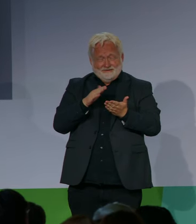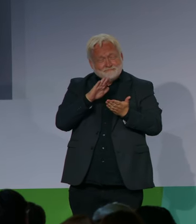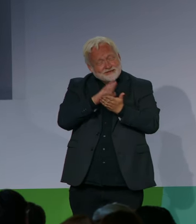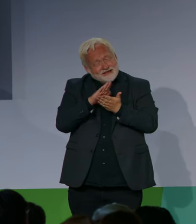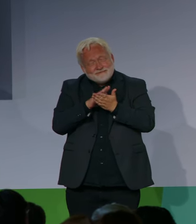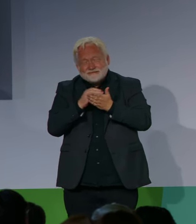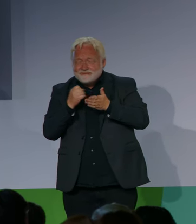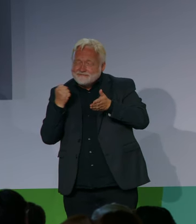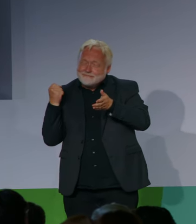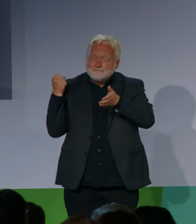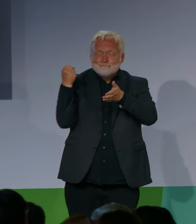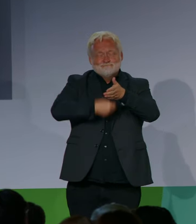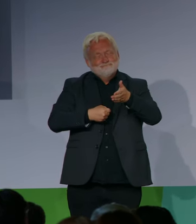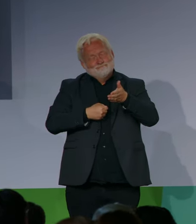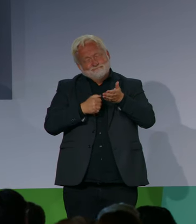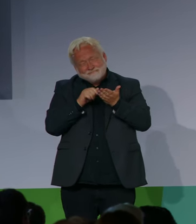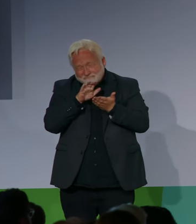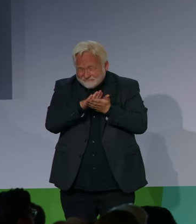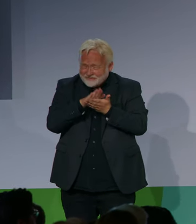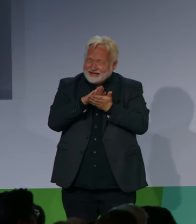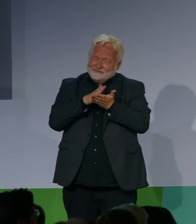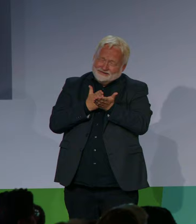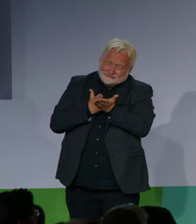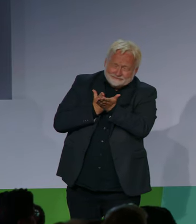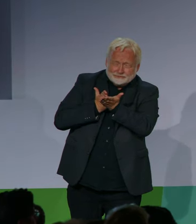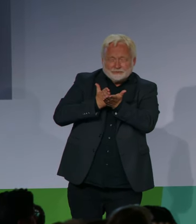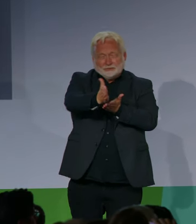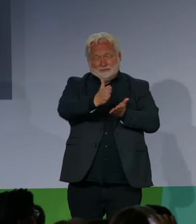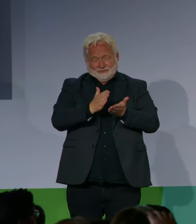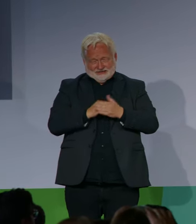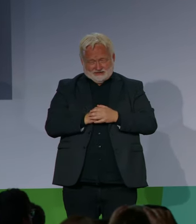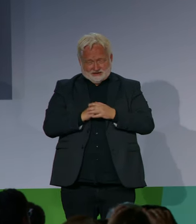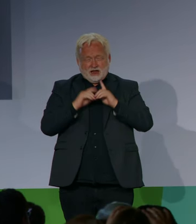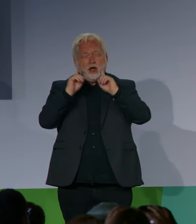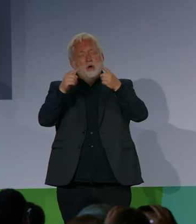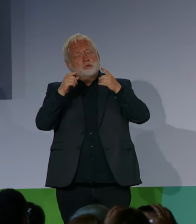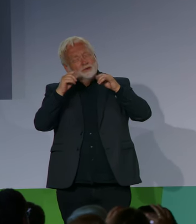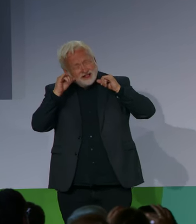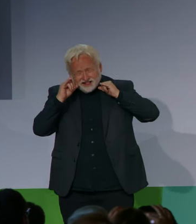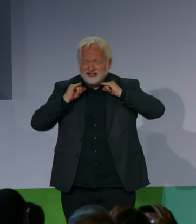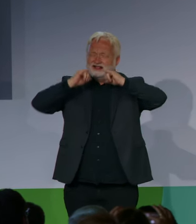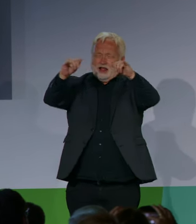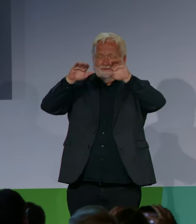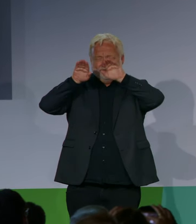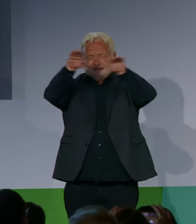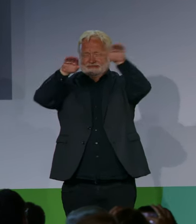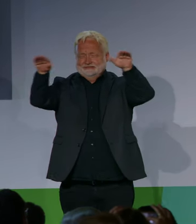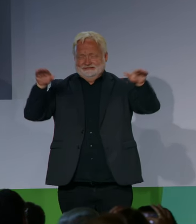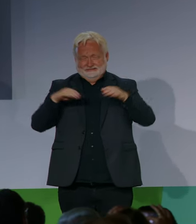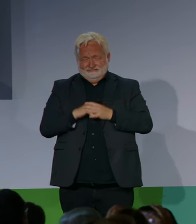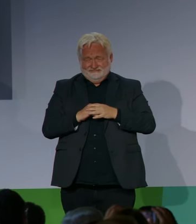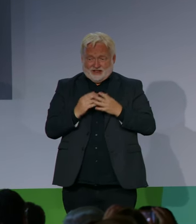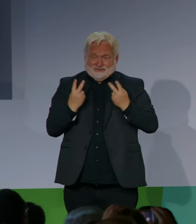Das gilt umso mehr in Zeiten, in denen unsere freiheitlich-demokratische Grundordnung herausgefordert wird. Wo Populisten Stimmung machen